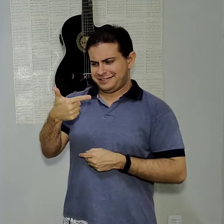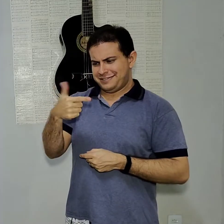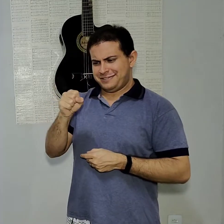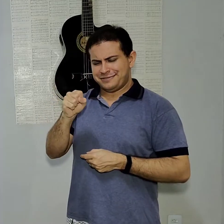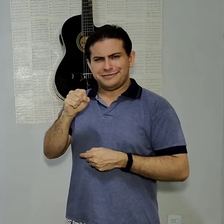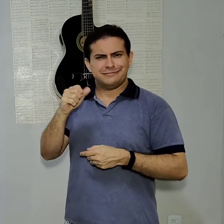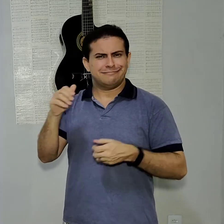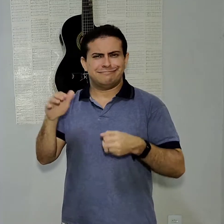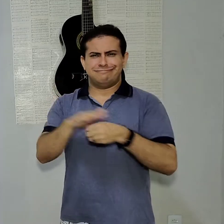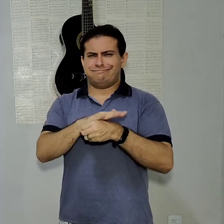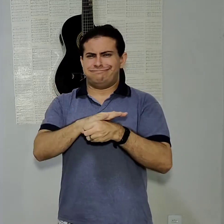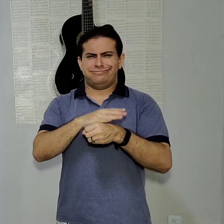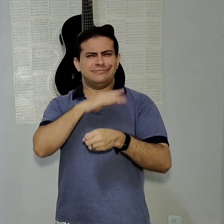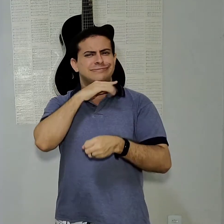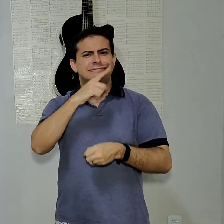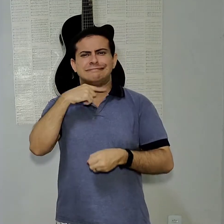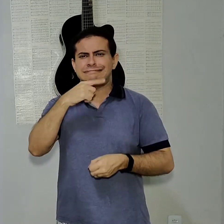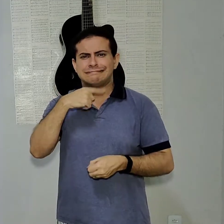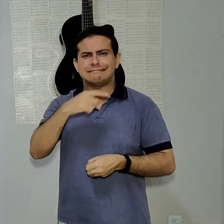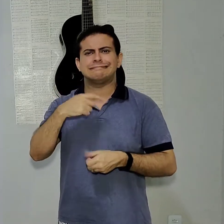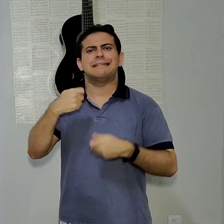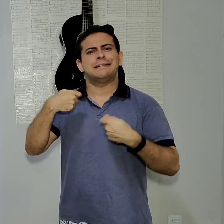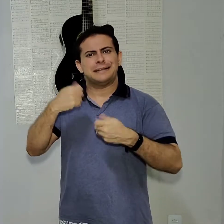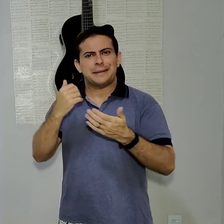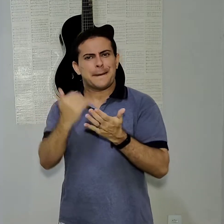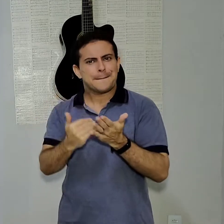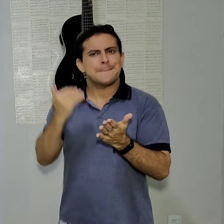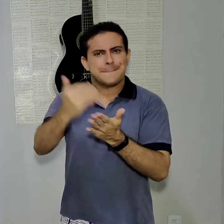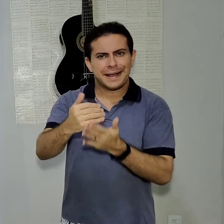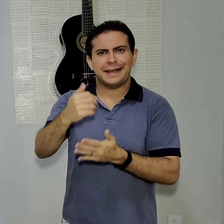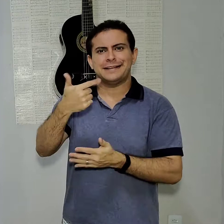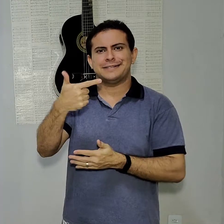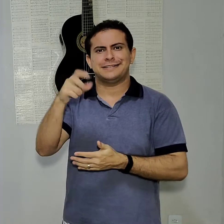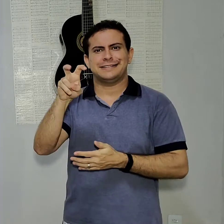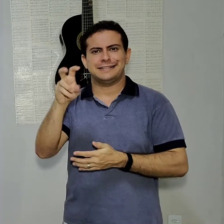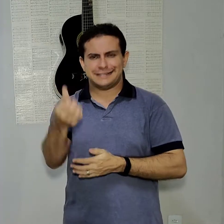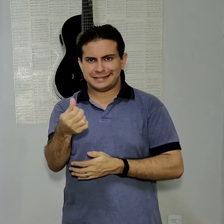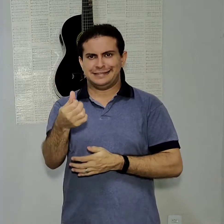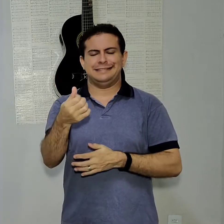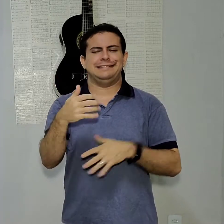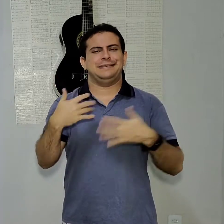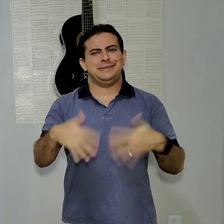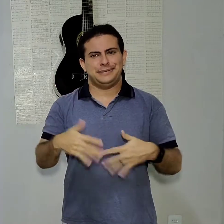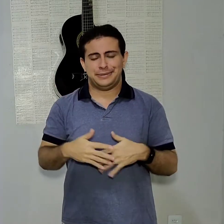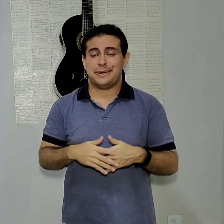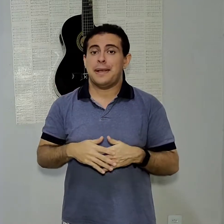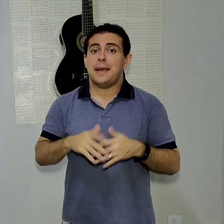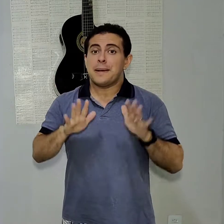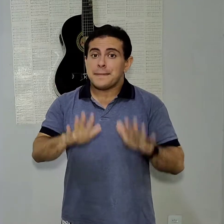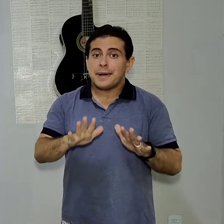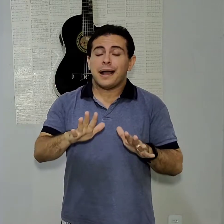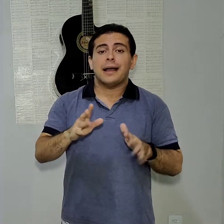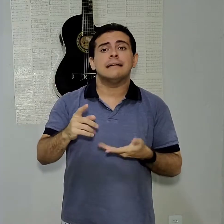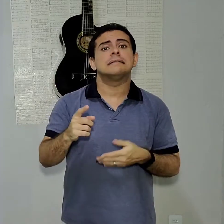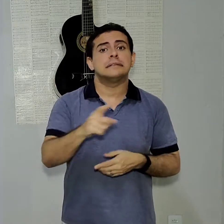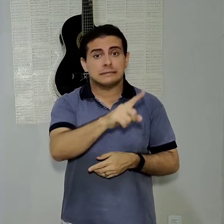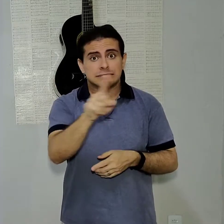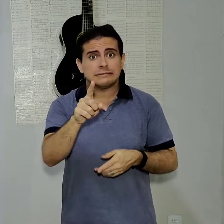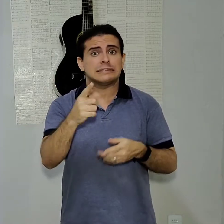um patamar aí na frente. Mas, pra quem, né, precisa gastar até R$800, né?